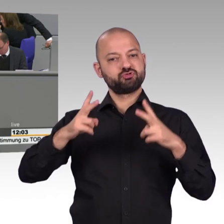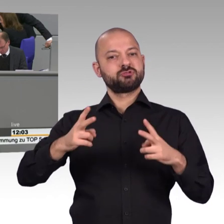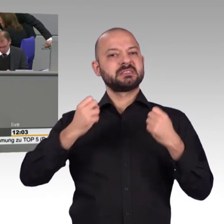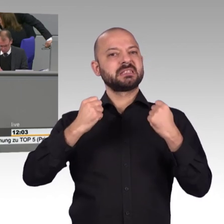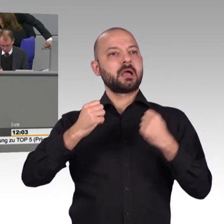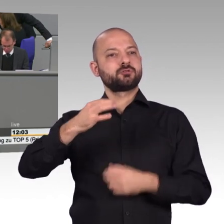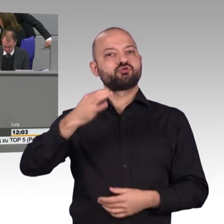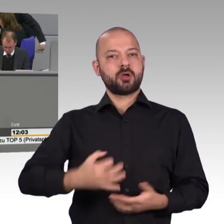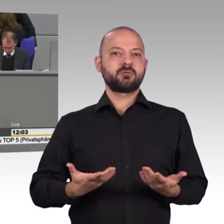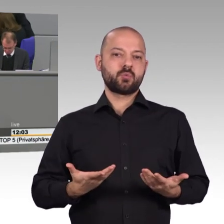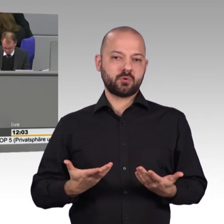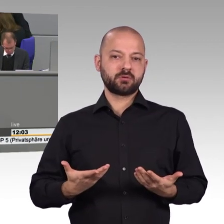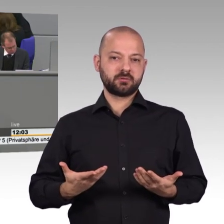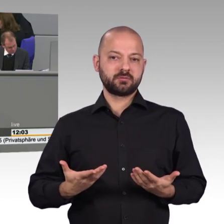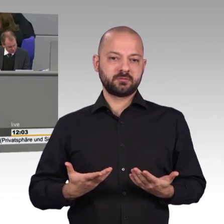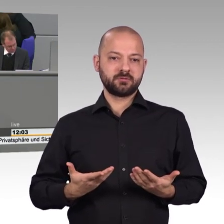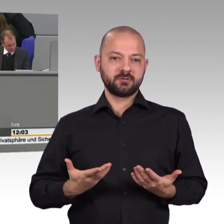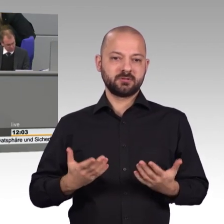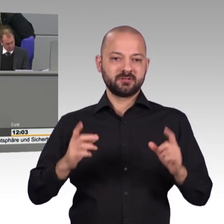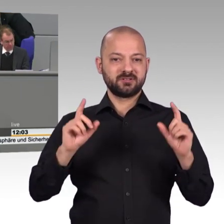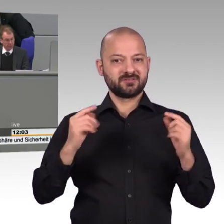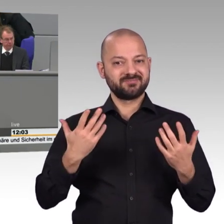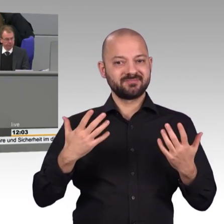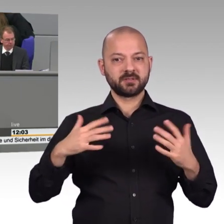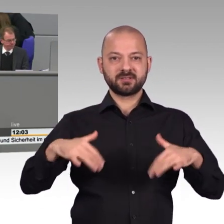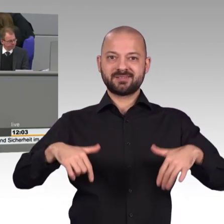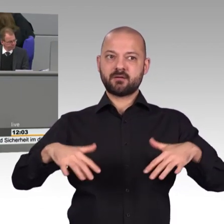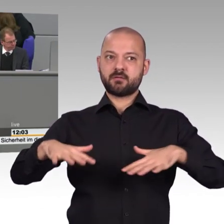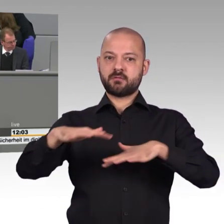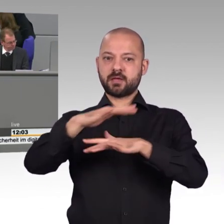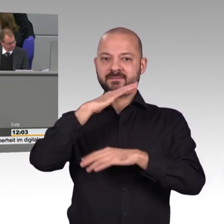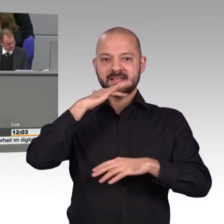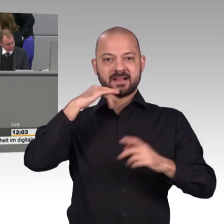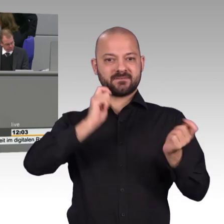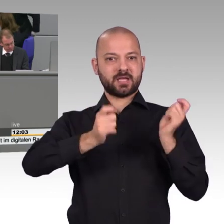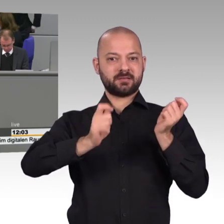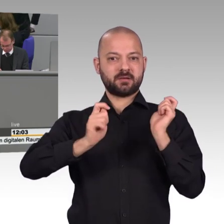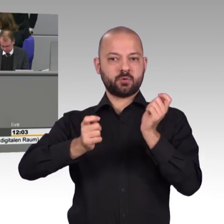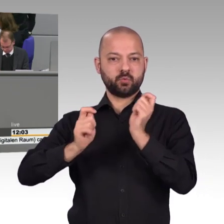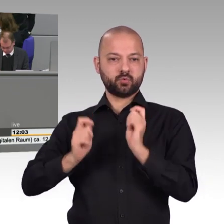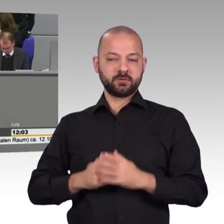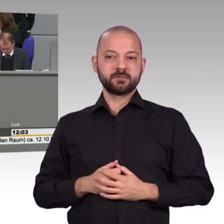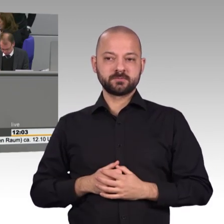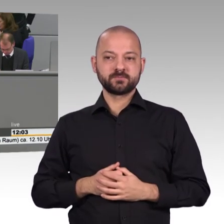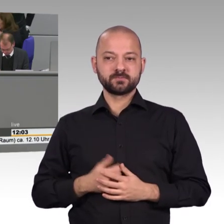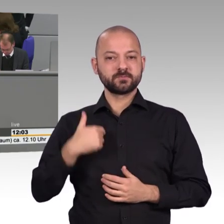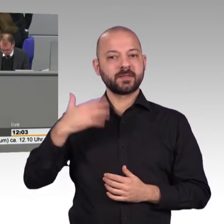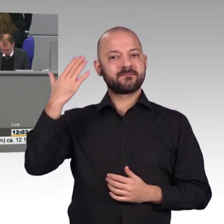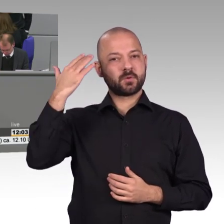hier heraus. Wir wollen und müssen viele Verwaltungsdienstleistungen vereinfachen. Fast 600 Verfahren werden